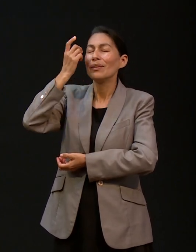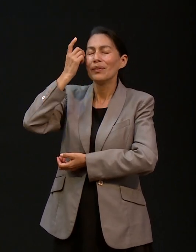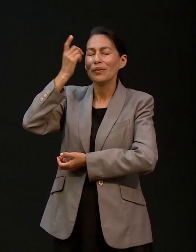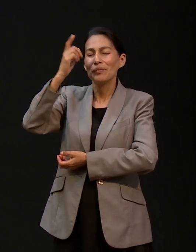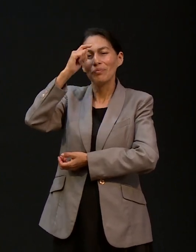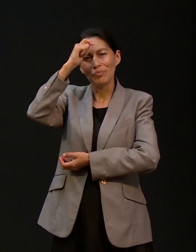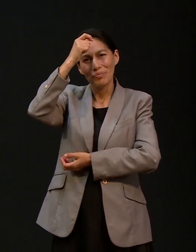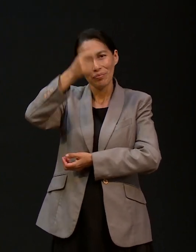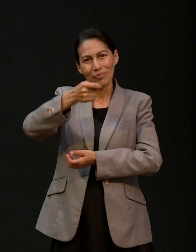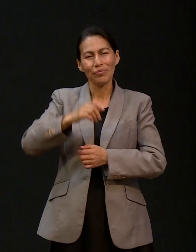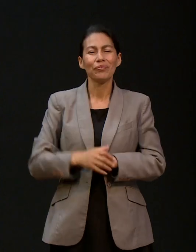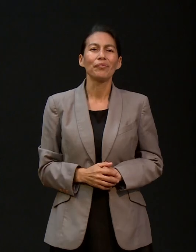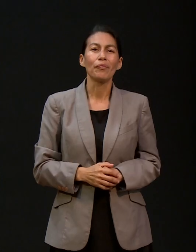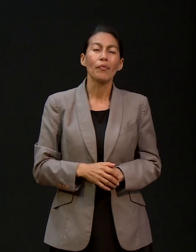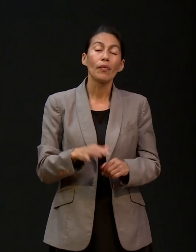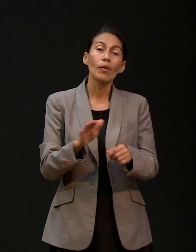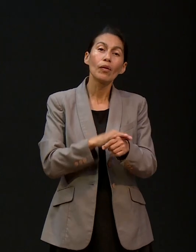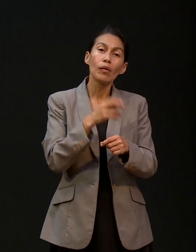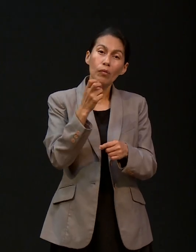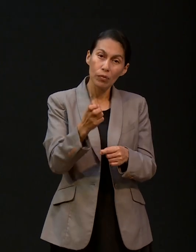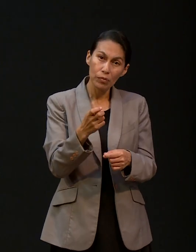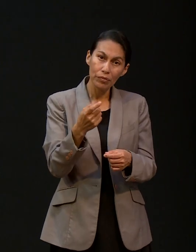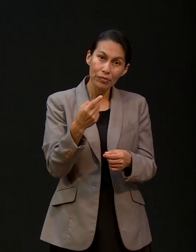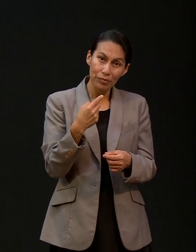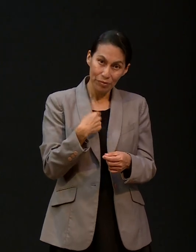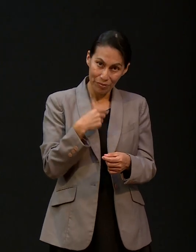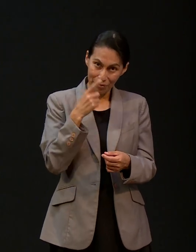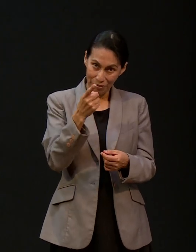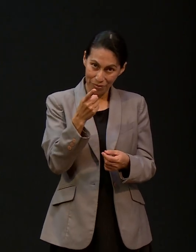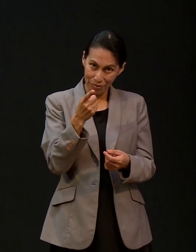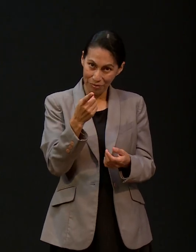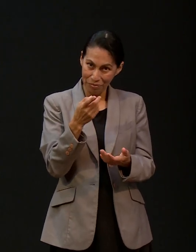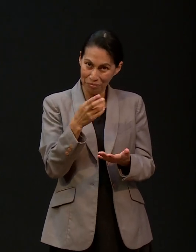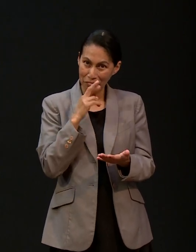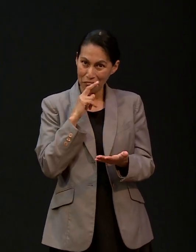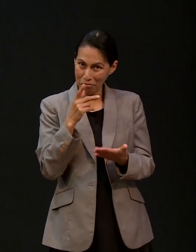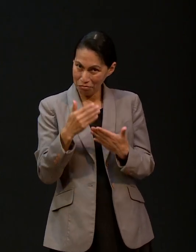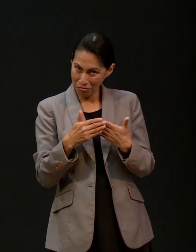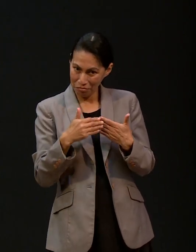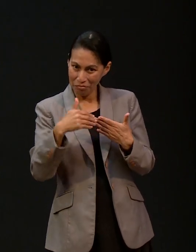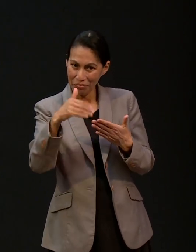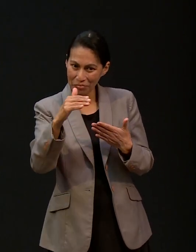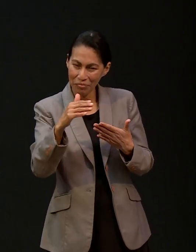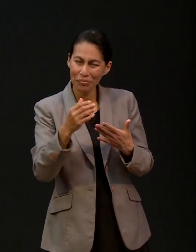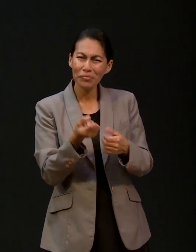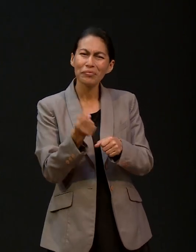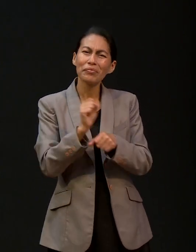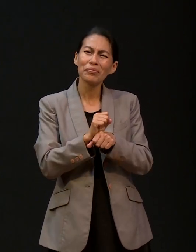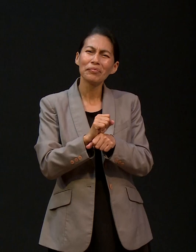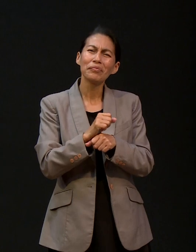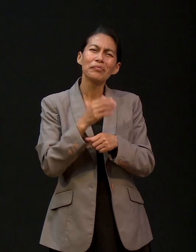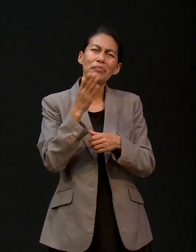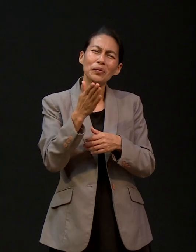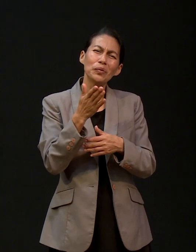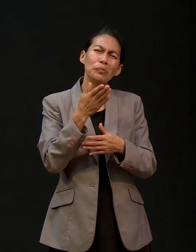por eso te deseo lo mejor durante esta semana que vamos a pasar